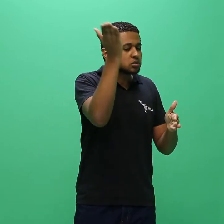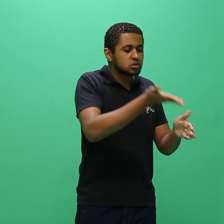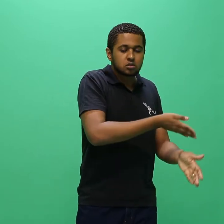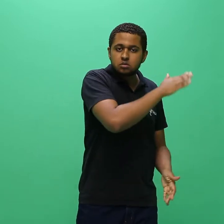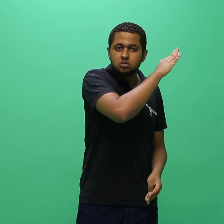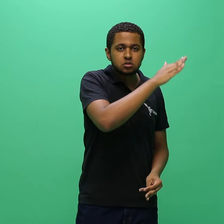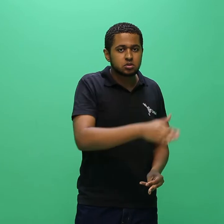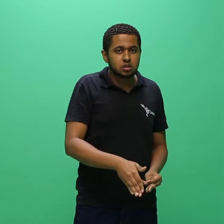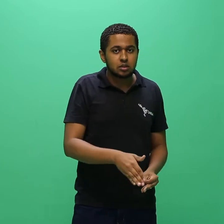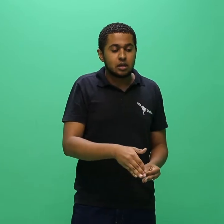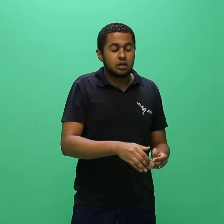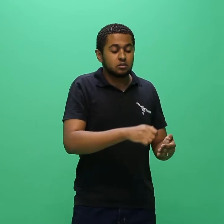candidato.